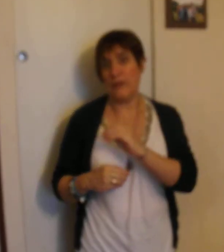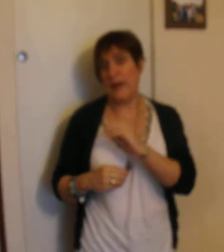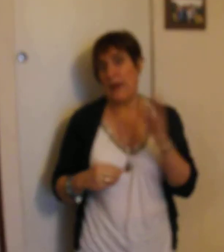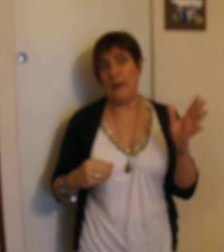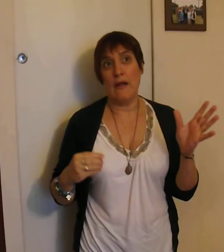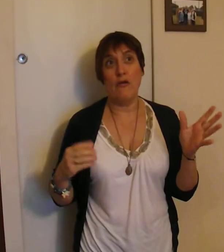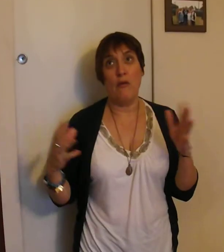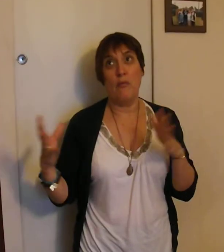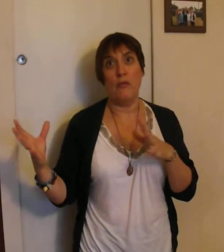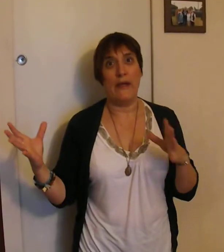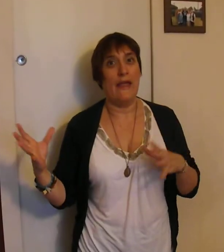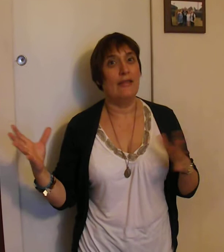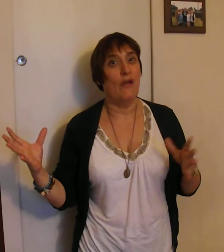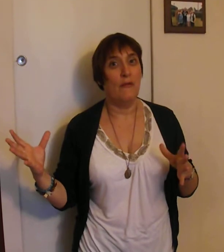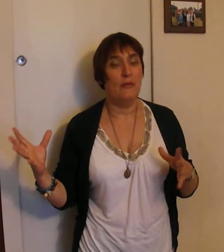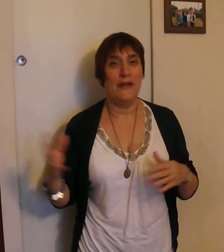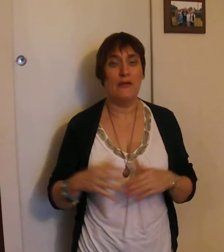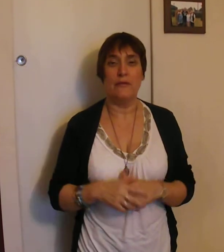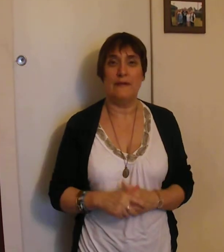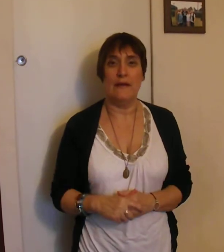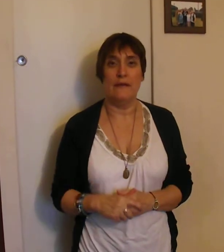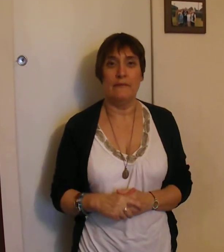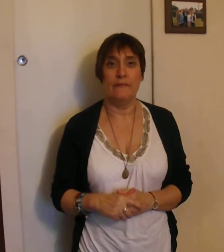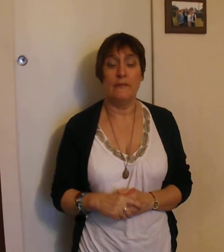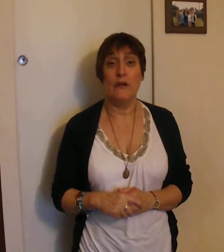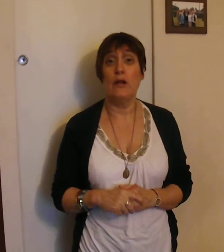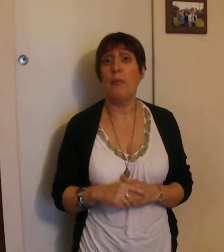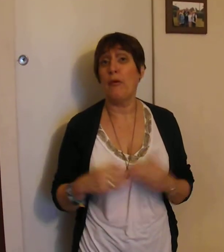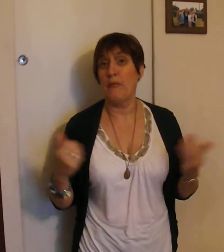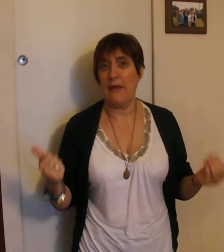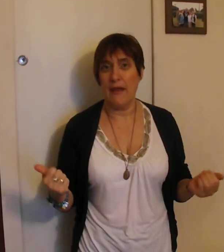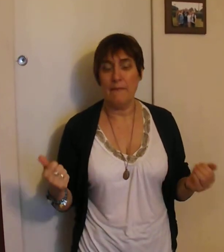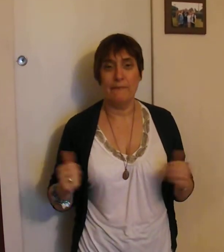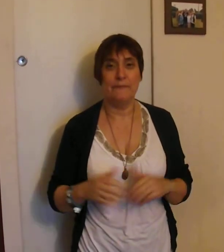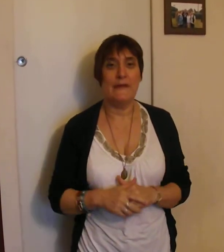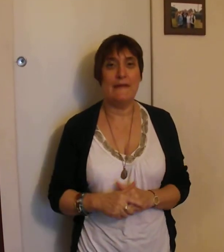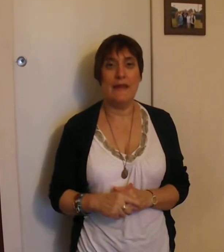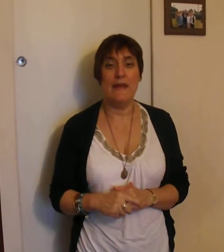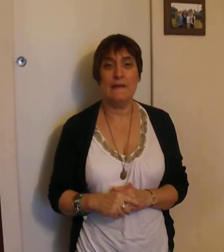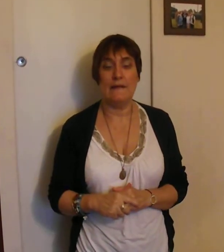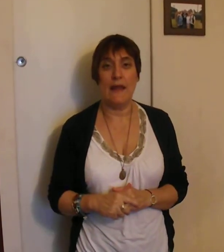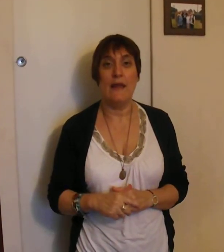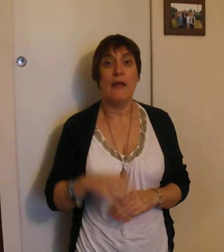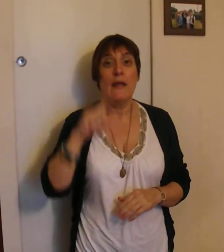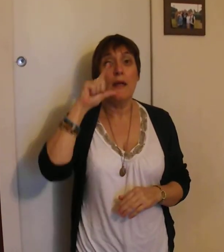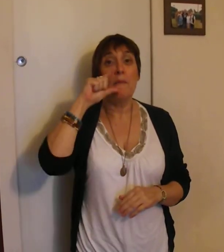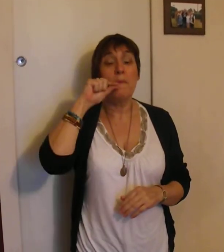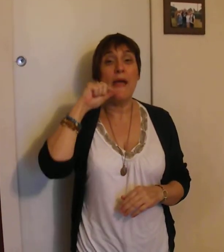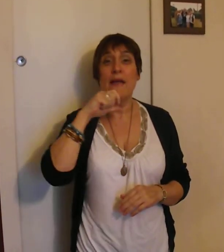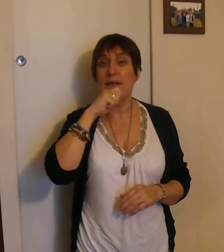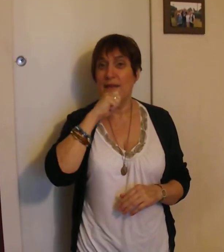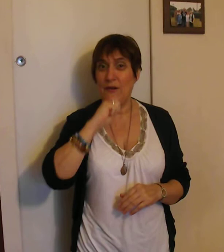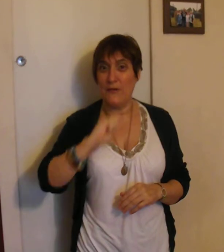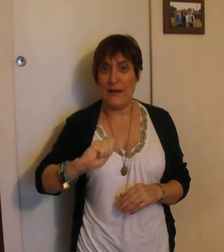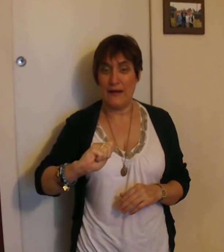les incorporer dans vos petites comptines. Le premier signe, c'est Père Noël,